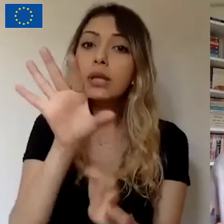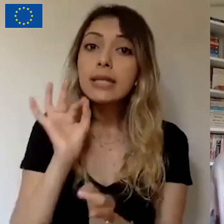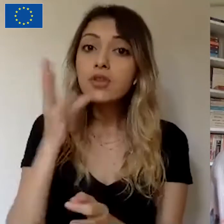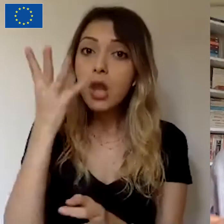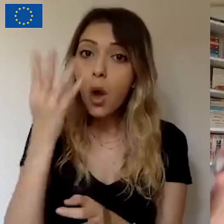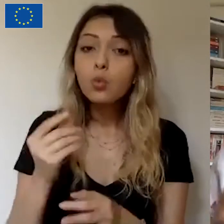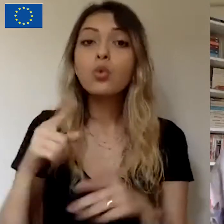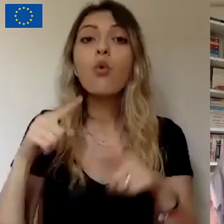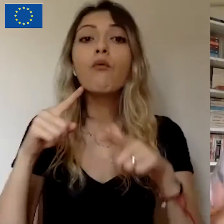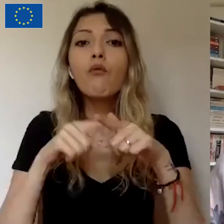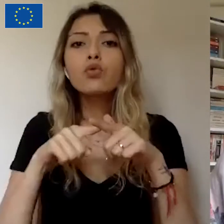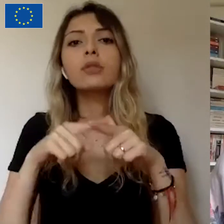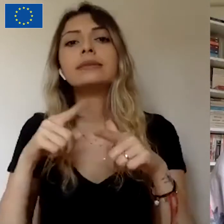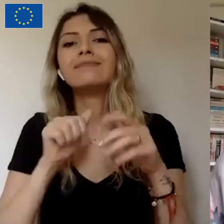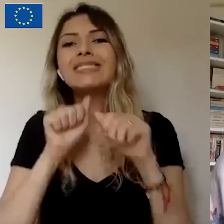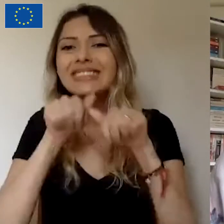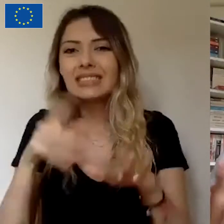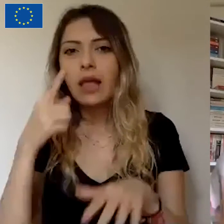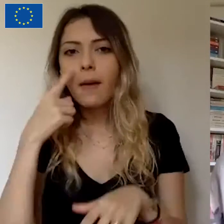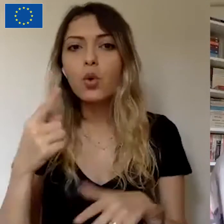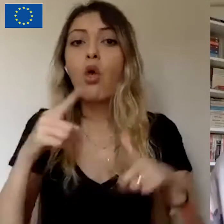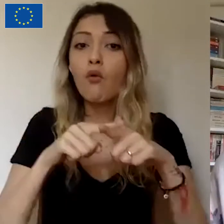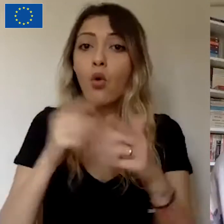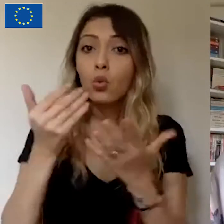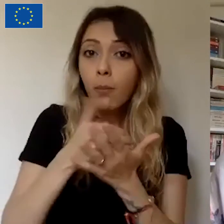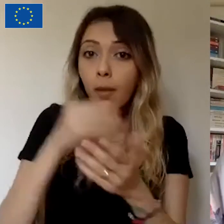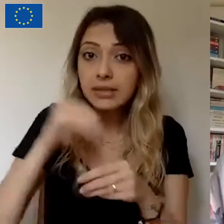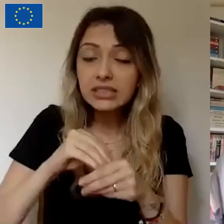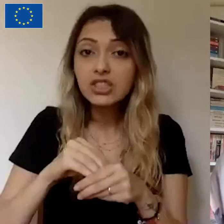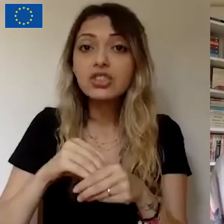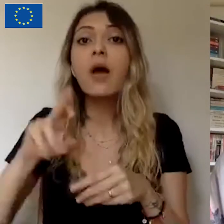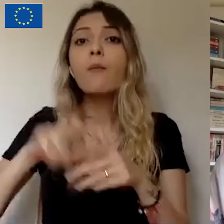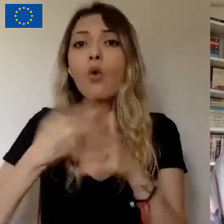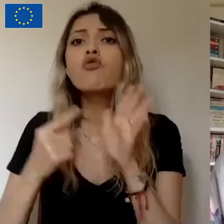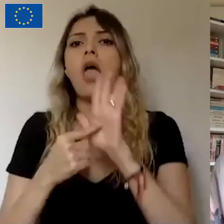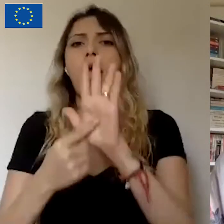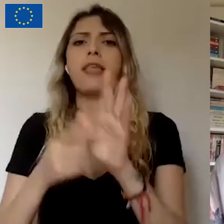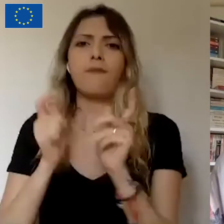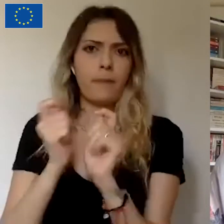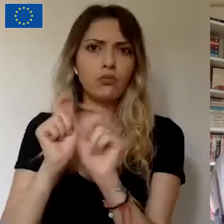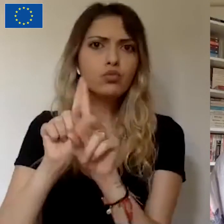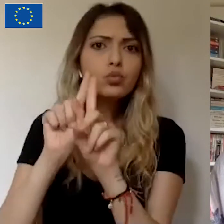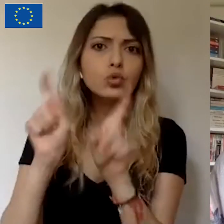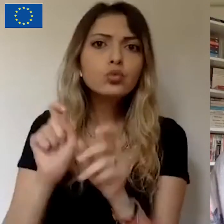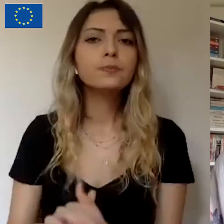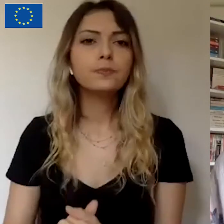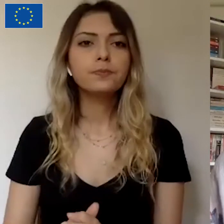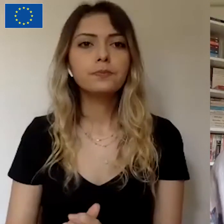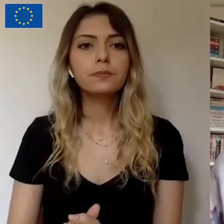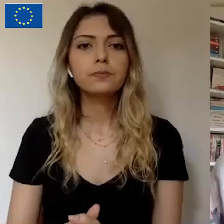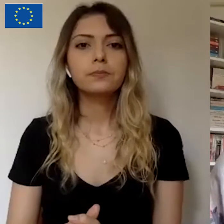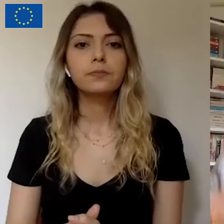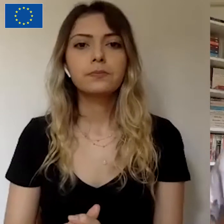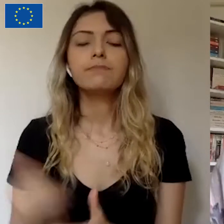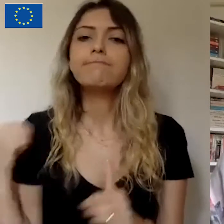sisteminde fonu elde edilebilmesi için projenin yine hedefine ulaşmasına şart koşuyor musunuz? Bir de alabilir miyim soruyu.